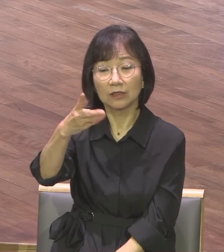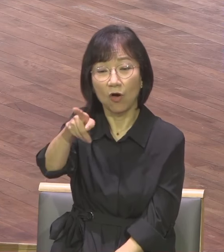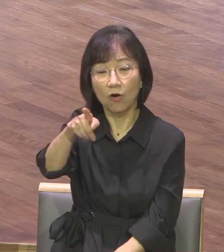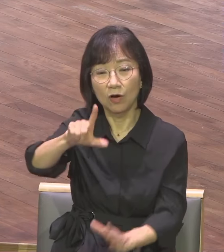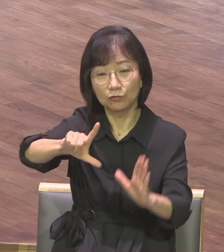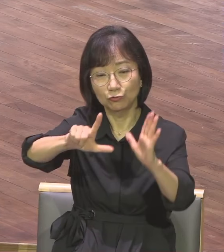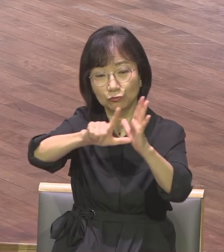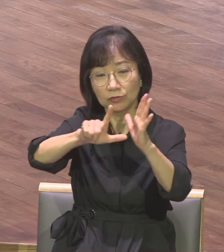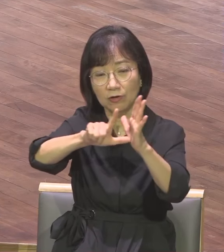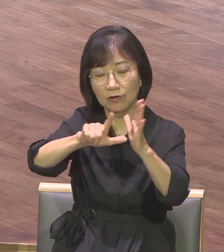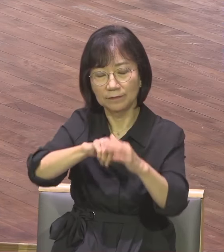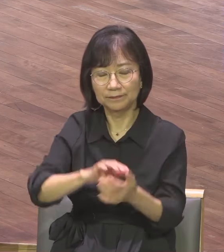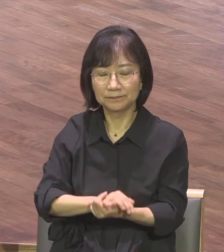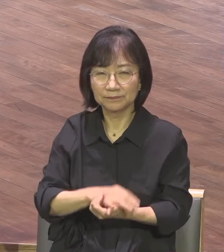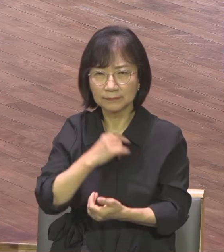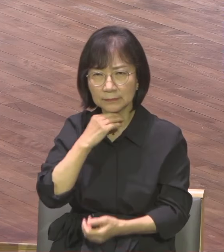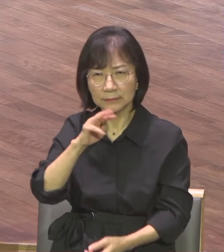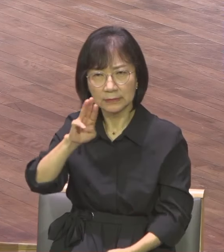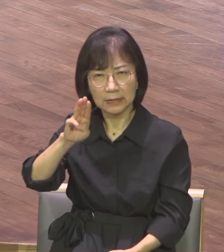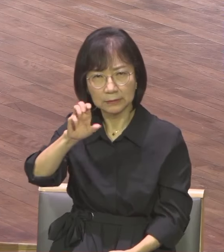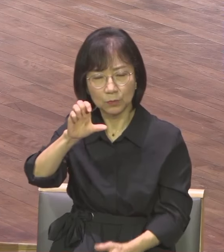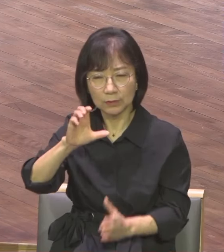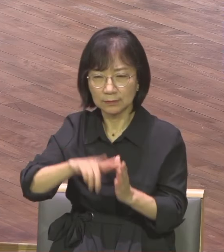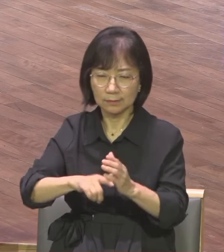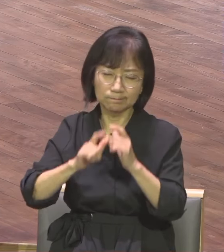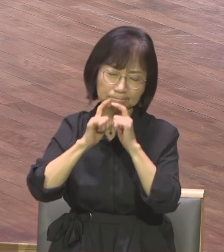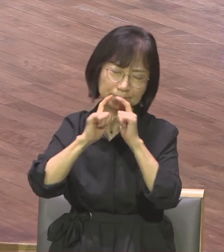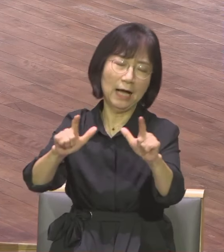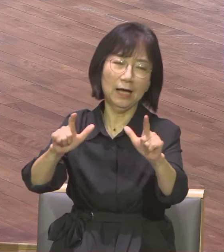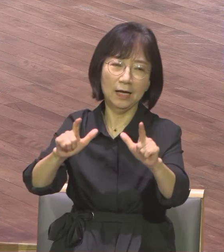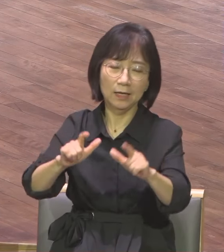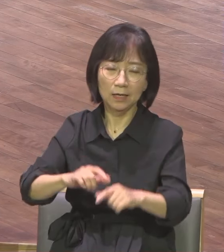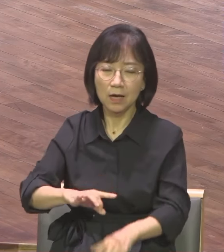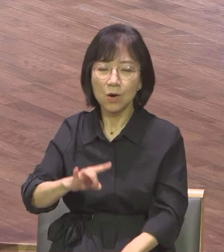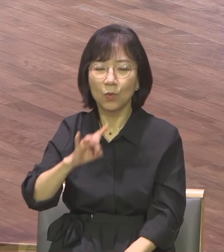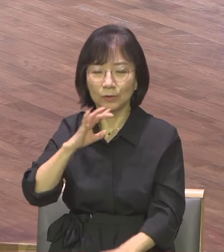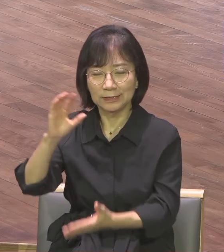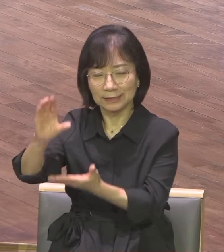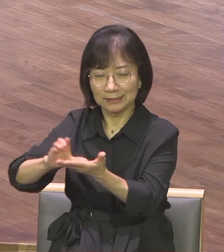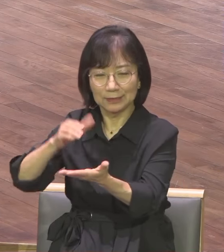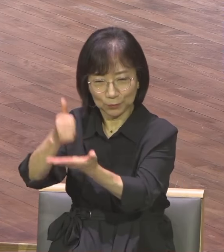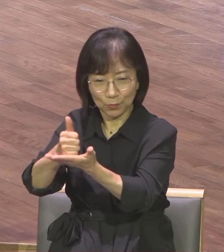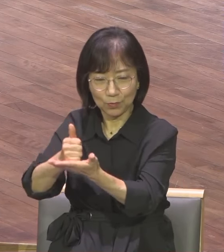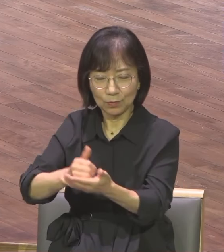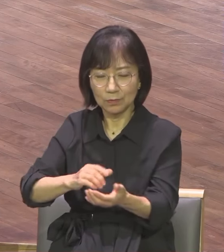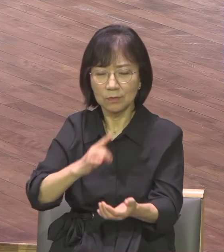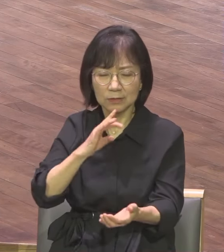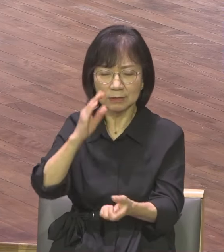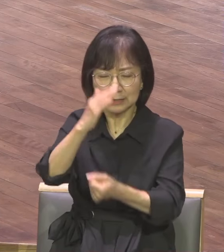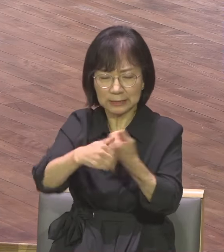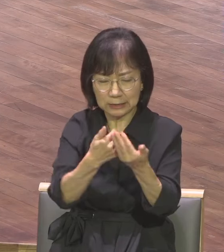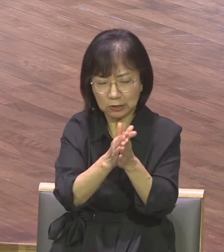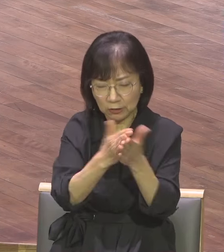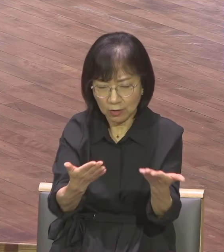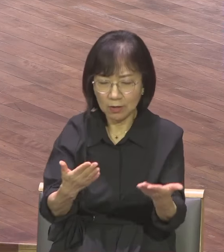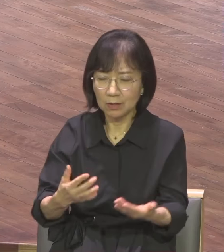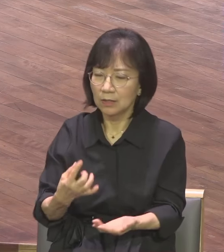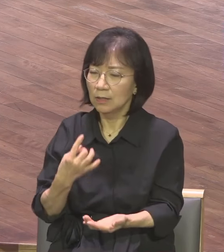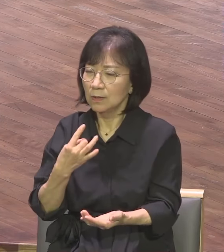강령 오직 성경 오직 그리스도 오직 믿음 오직 하나님께 영광